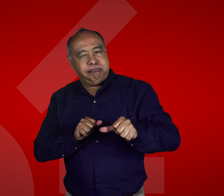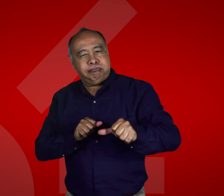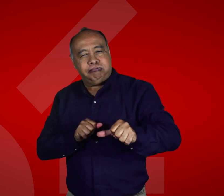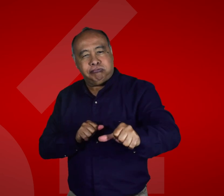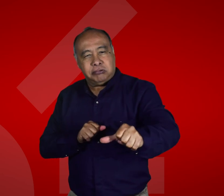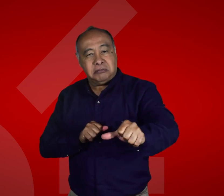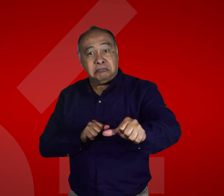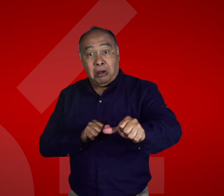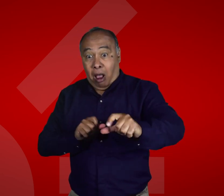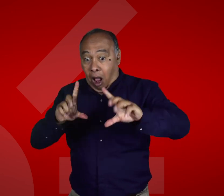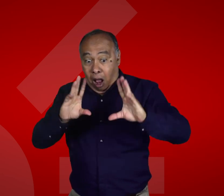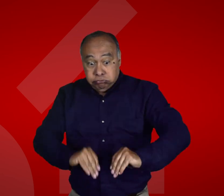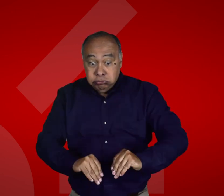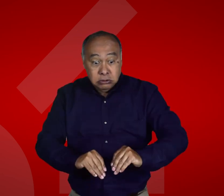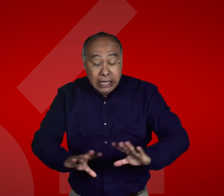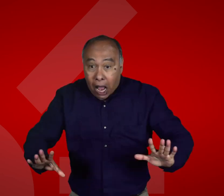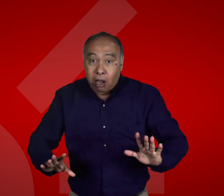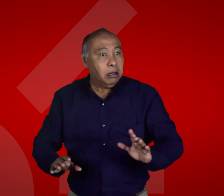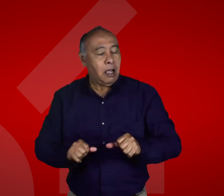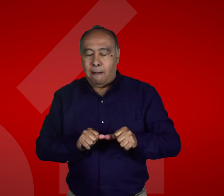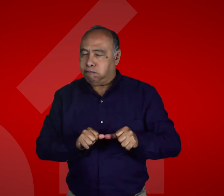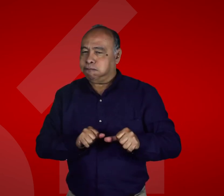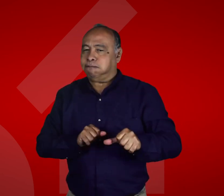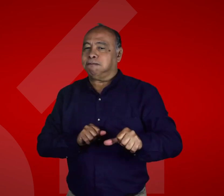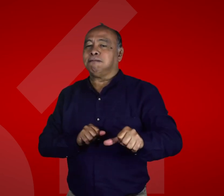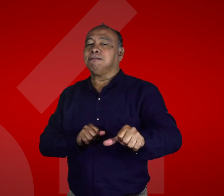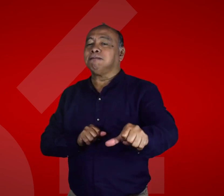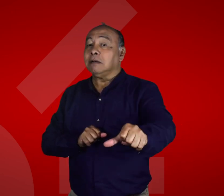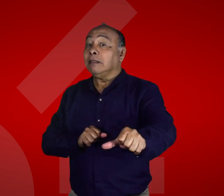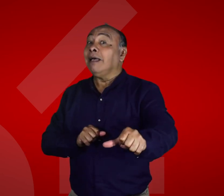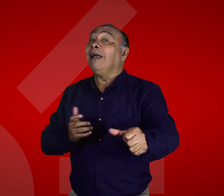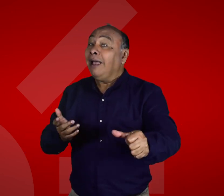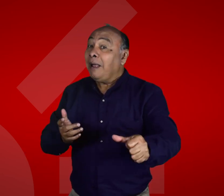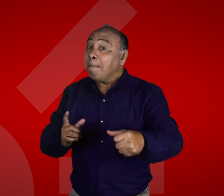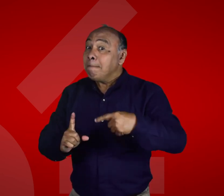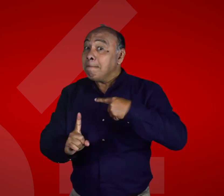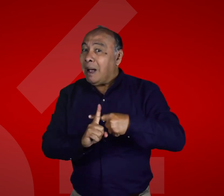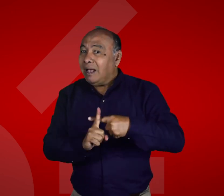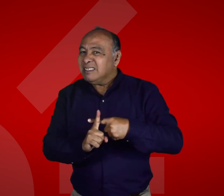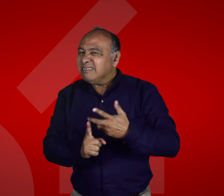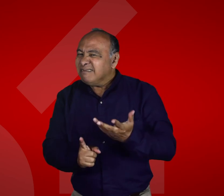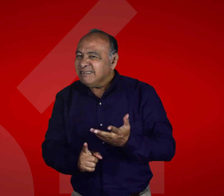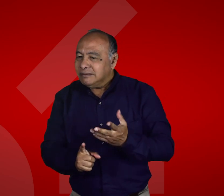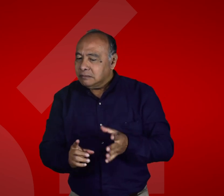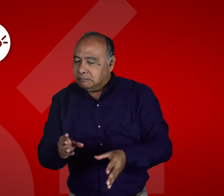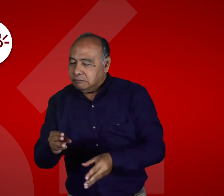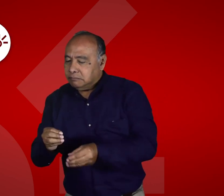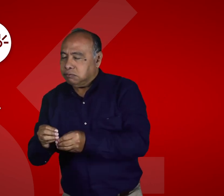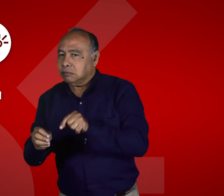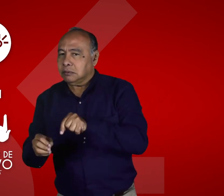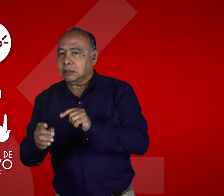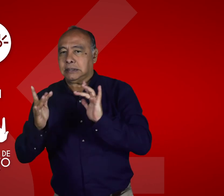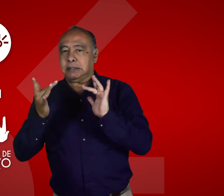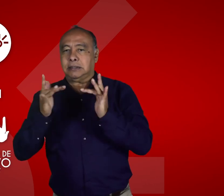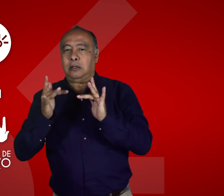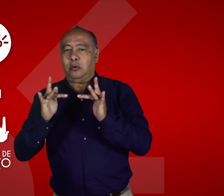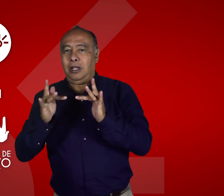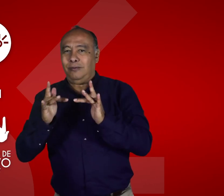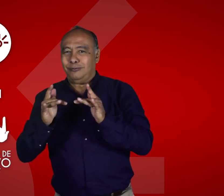de igual forma el uso sin consumo de datos del plan de la app del centro de relevo. Como ustedes